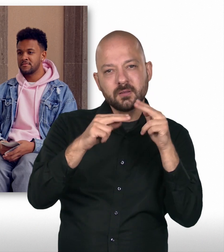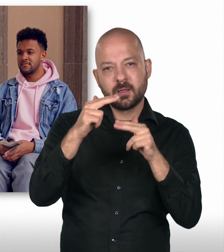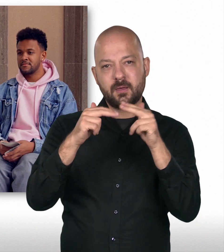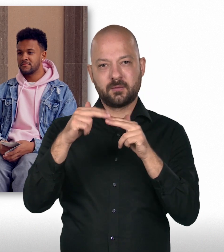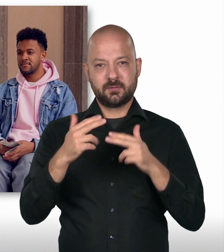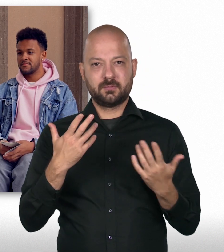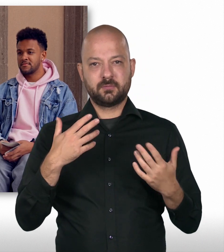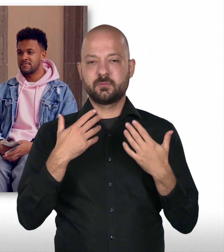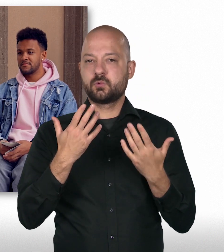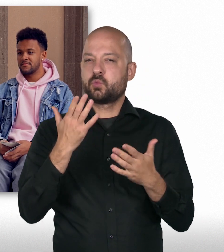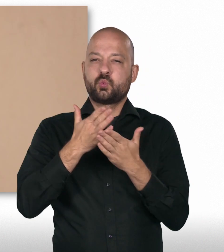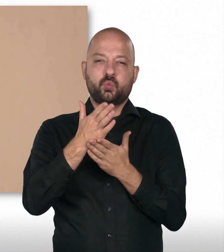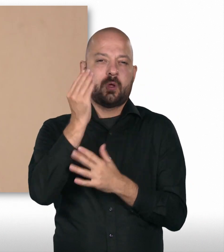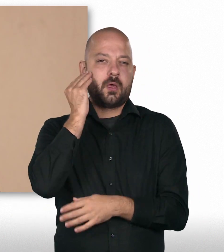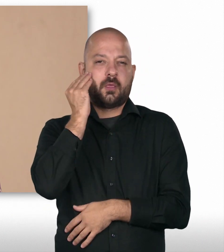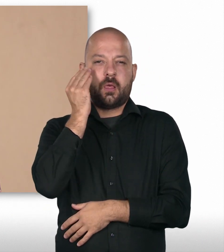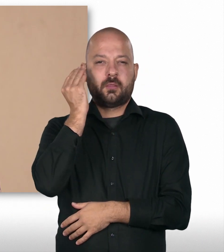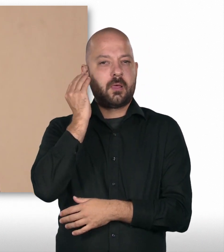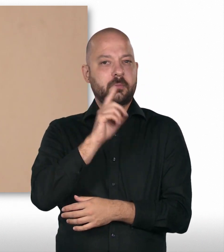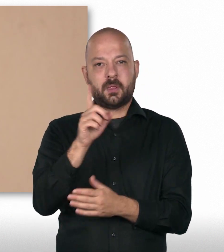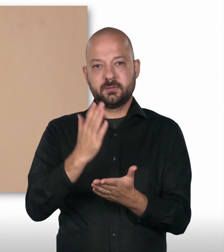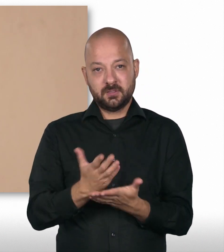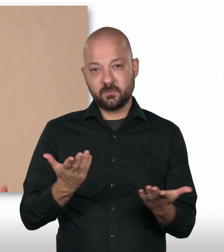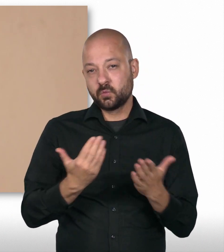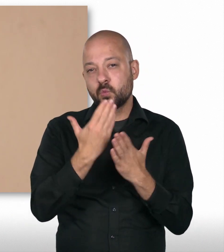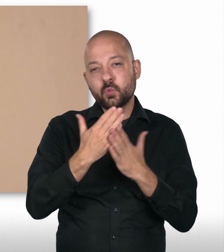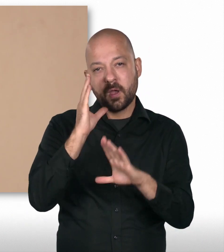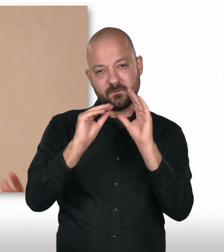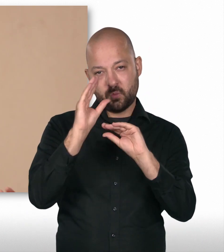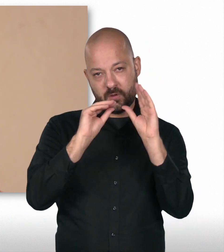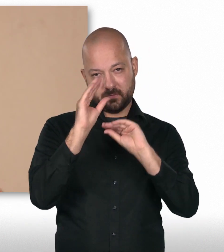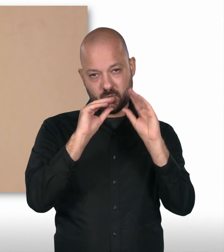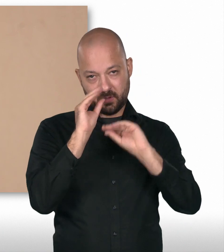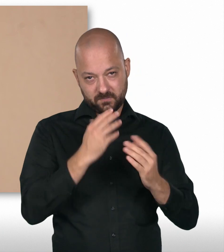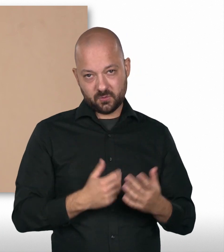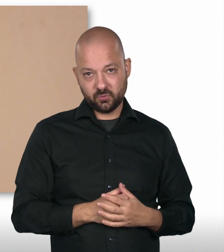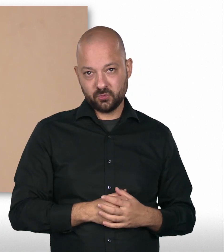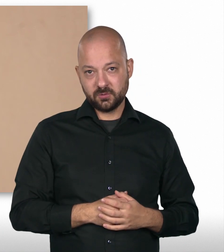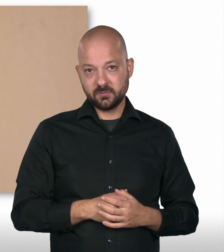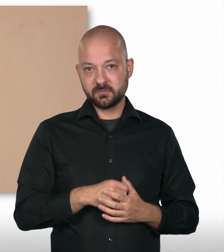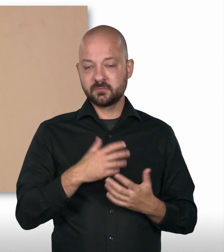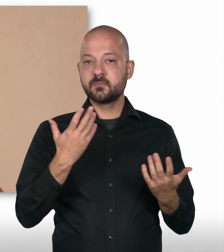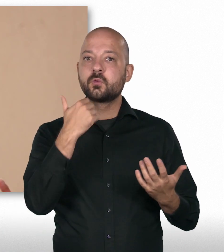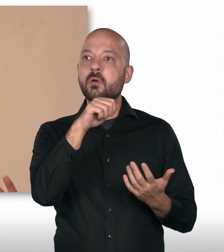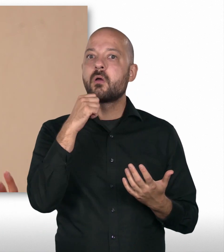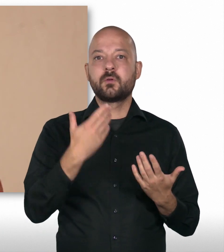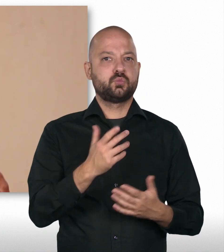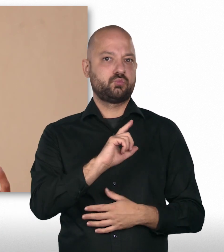kennenlernen kann und so nie aufhört zu lernen und immer wieder neue Erfahrungen sammelt. Und glaube ich auch